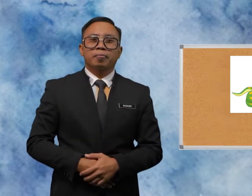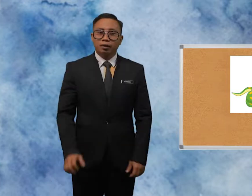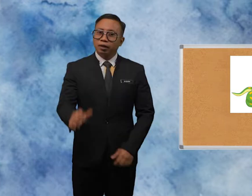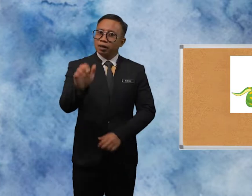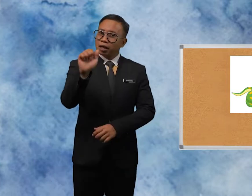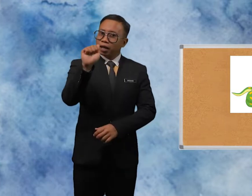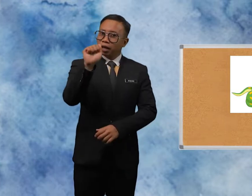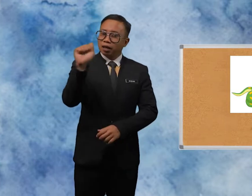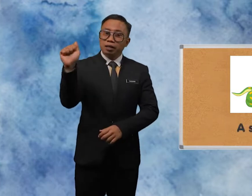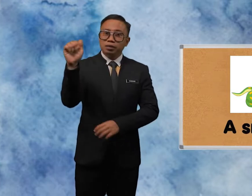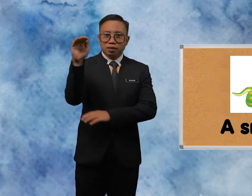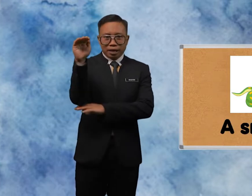A Snake